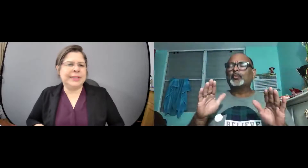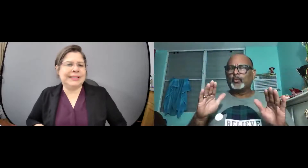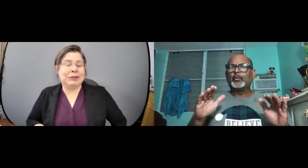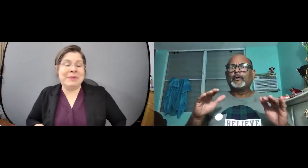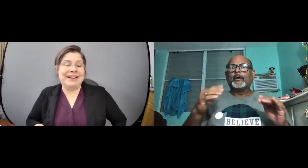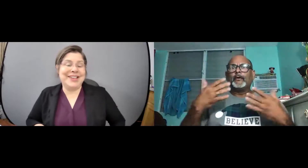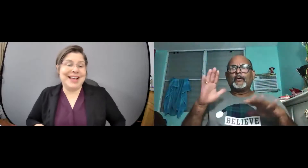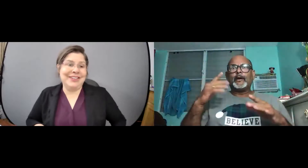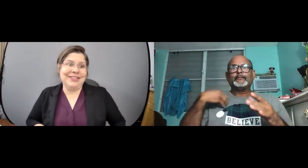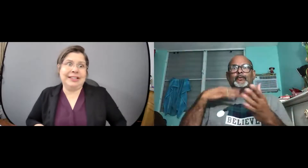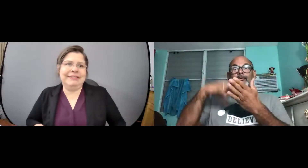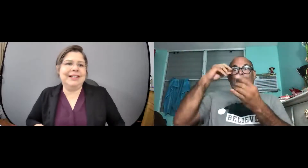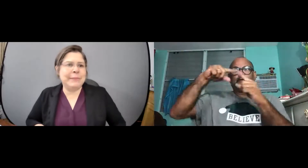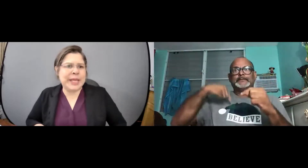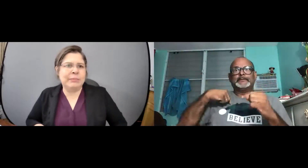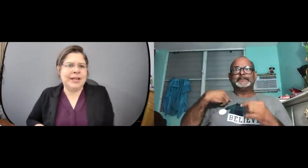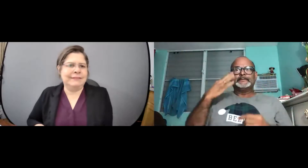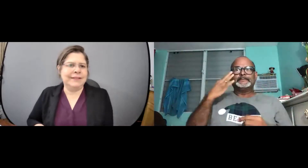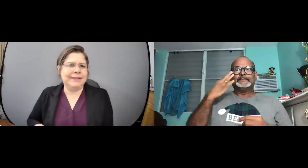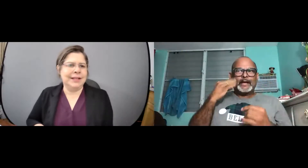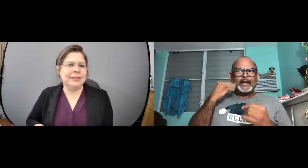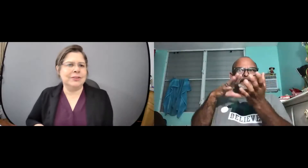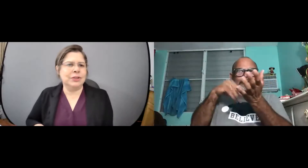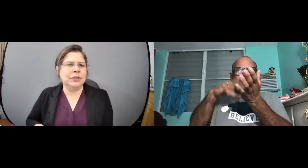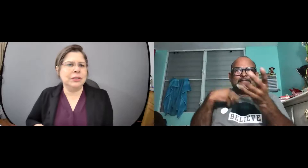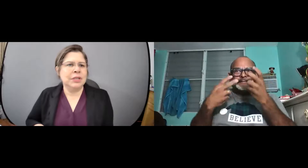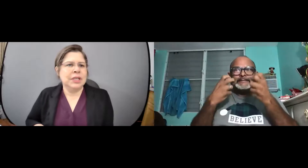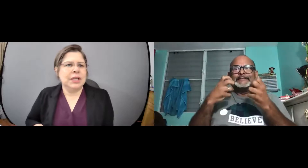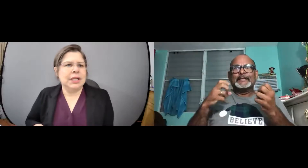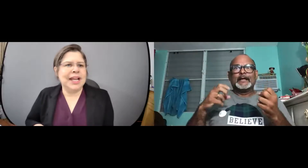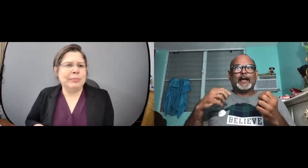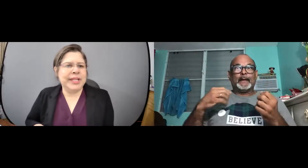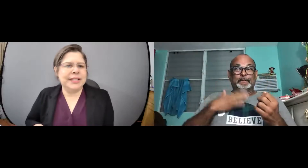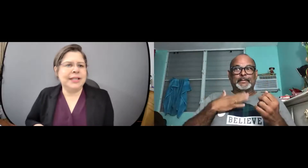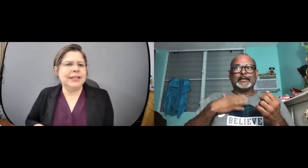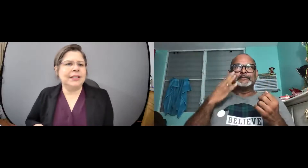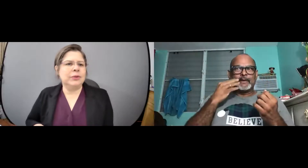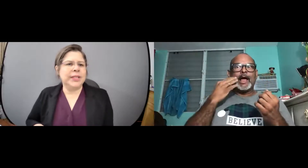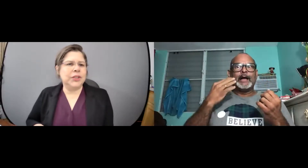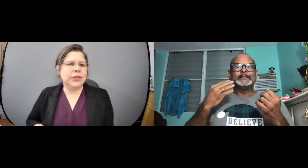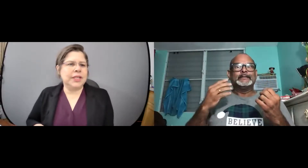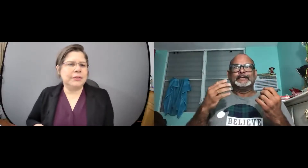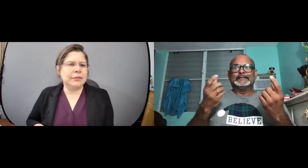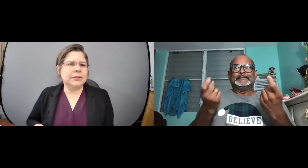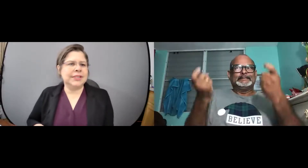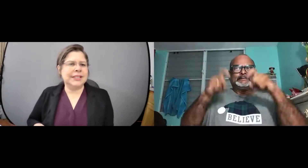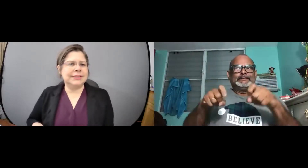yo personalmente estoy maravillado de verdad bien maravillado yo la experiencia que tengo viendo otras cosas